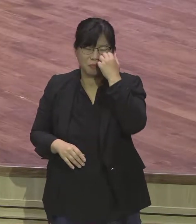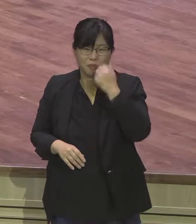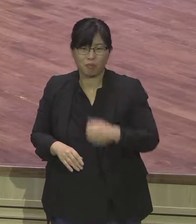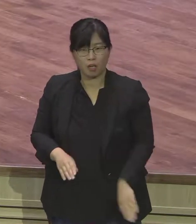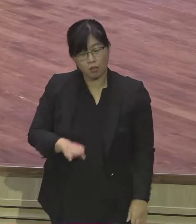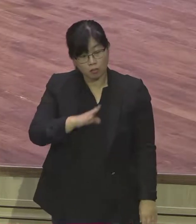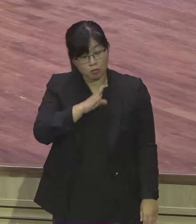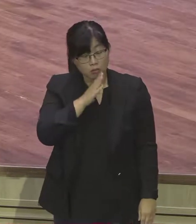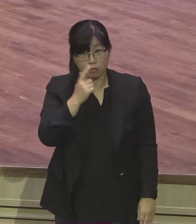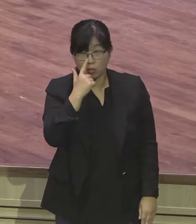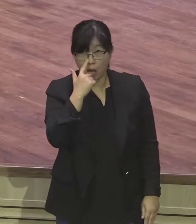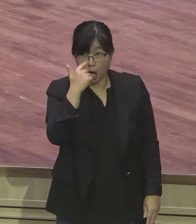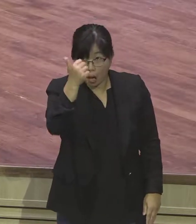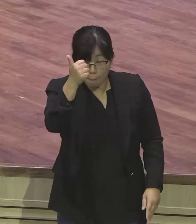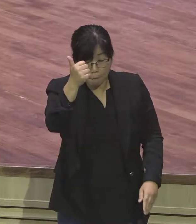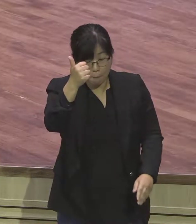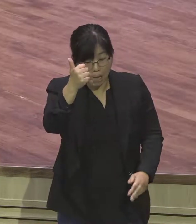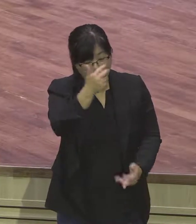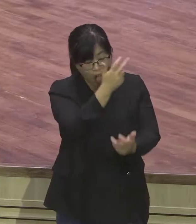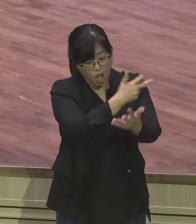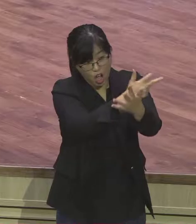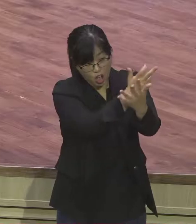성경에 안 나와 있어요